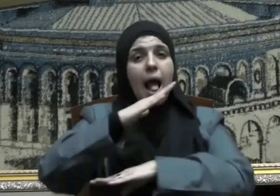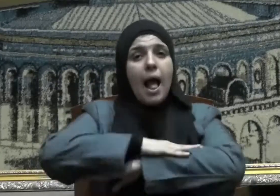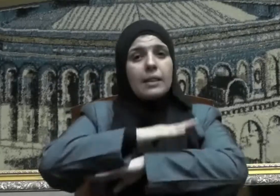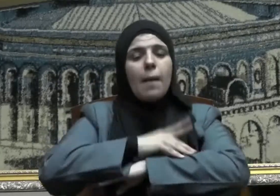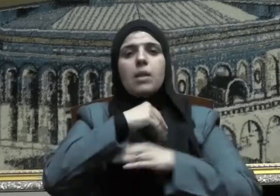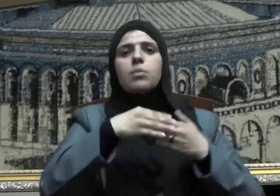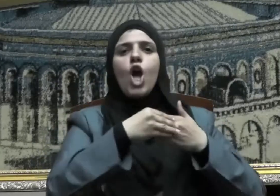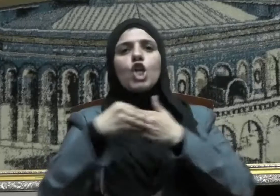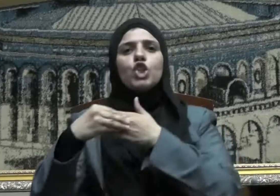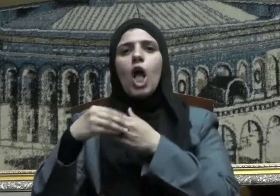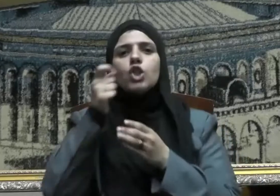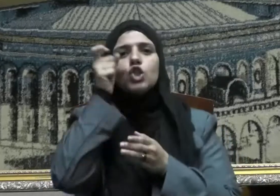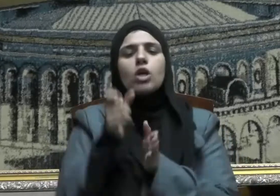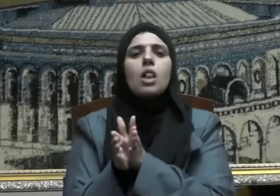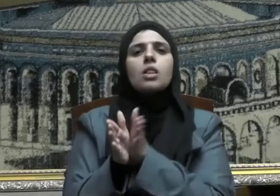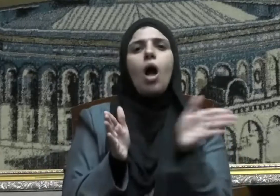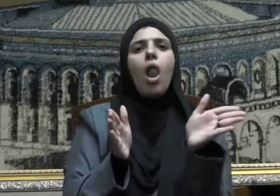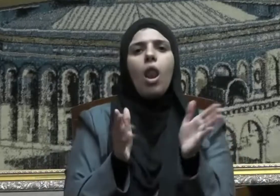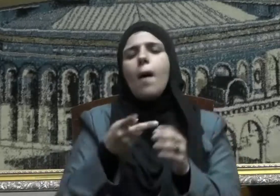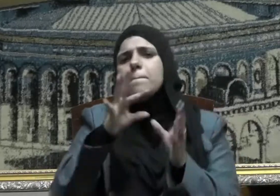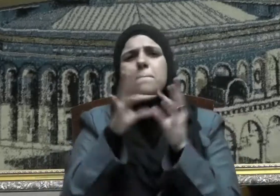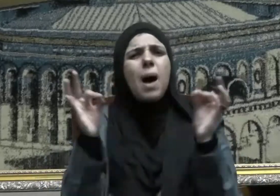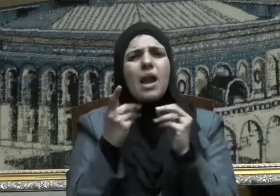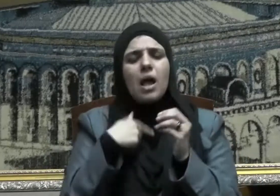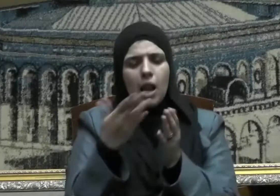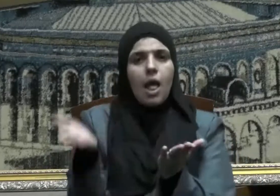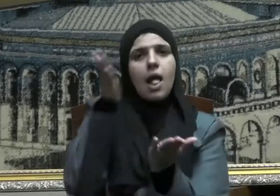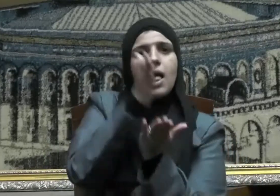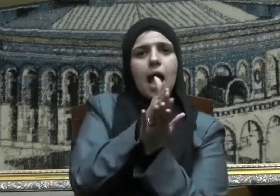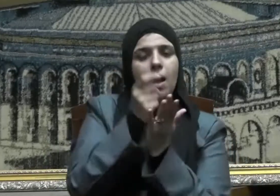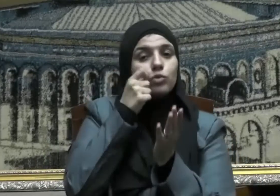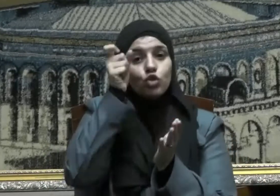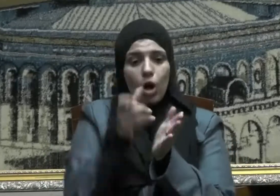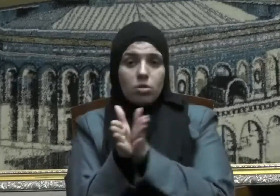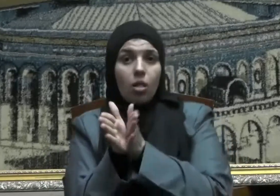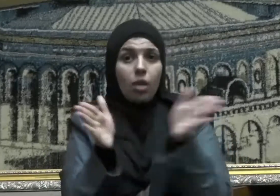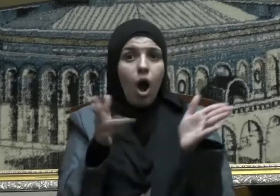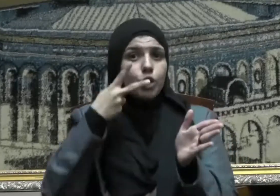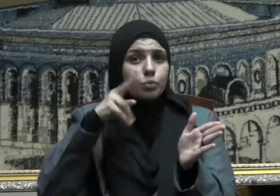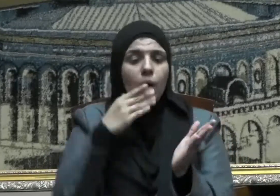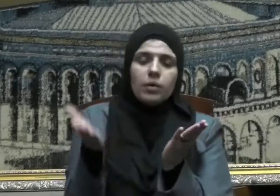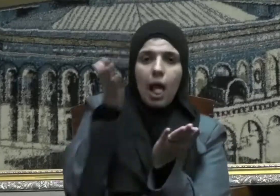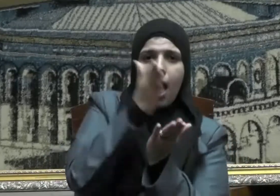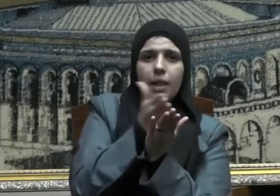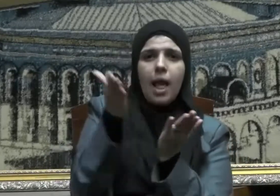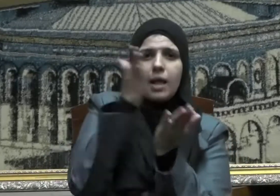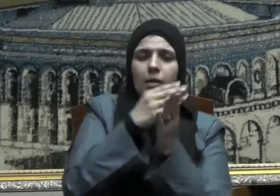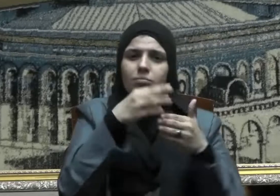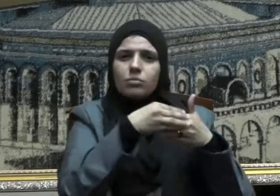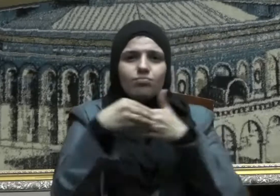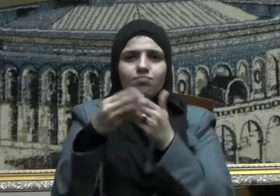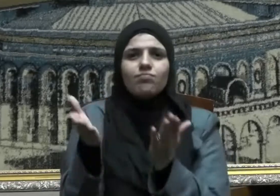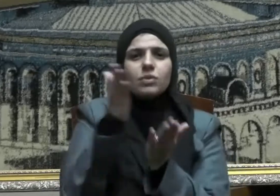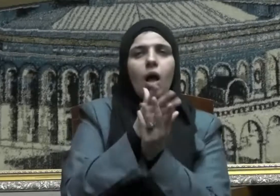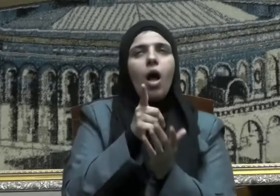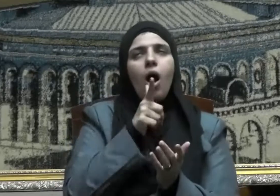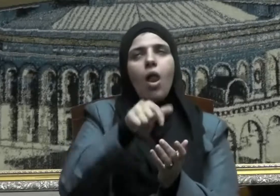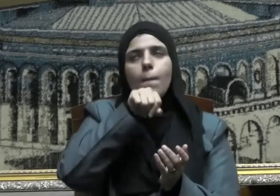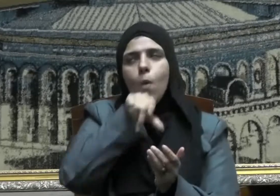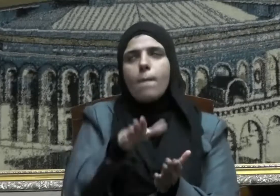الآداب إرشاد الدال أي هدايته أو إرسال الدليل معه